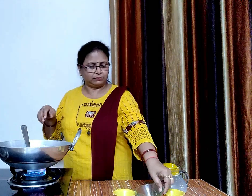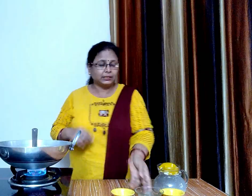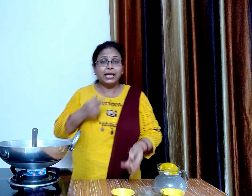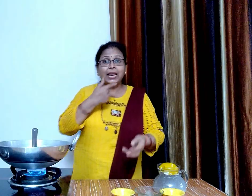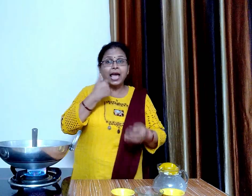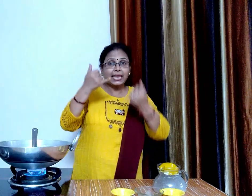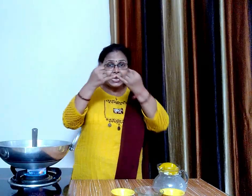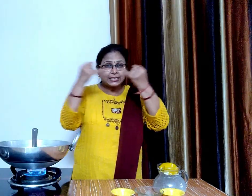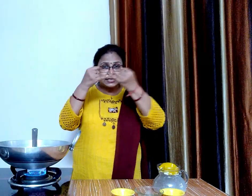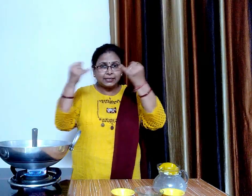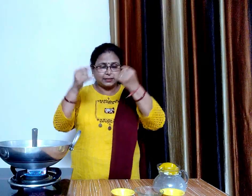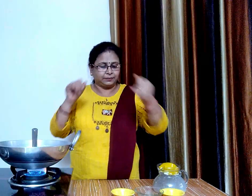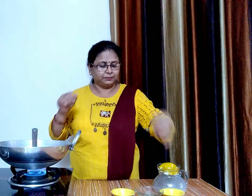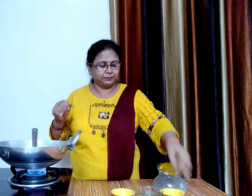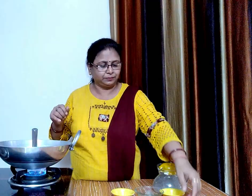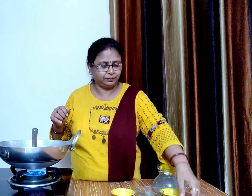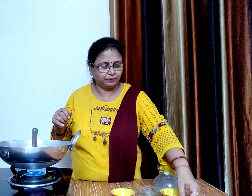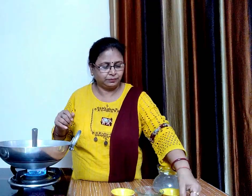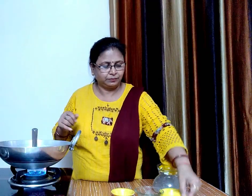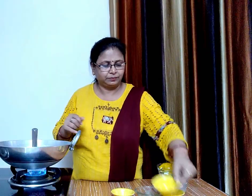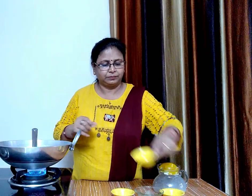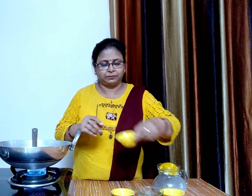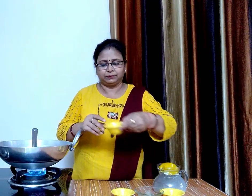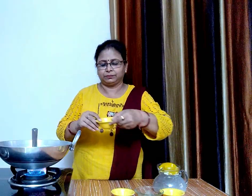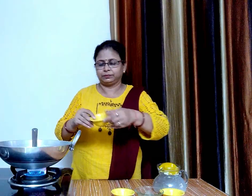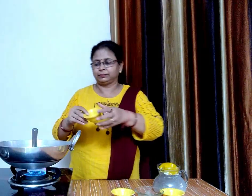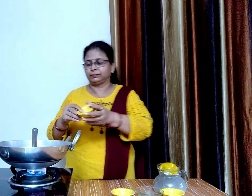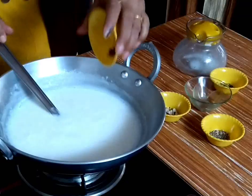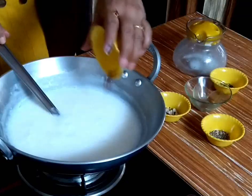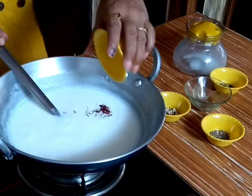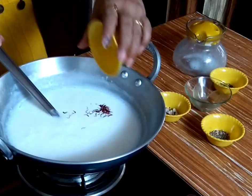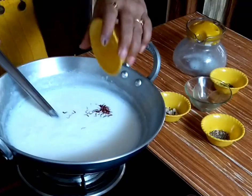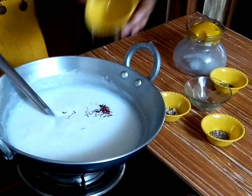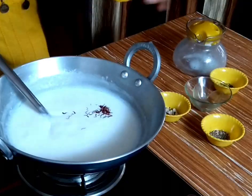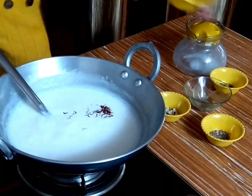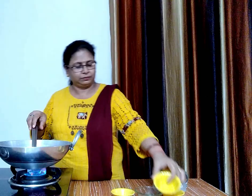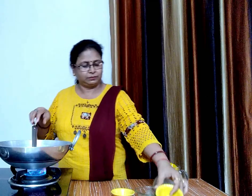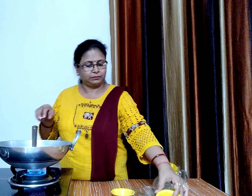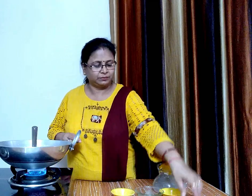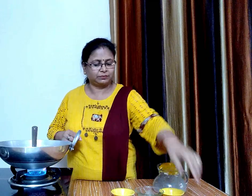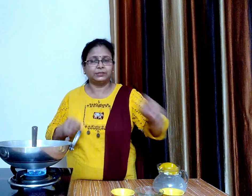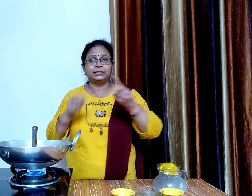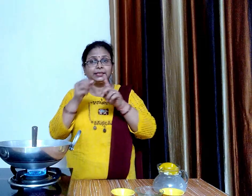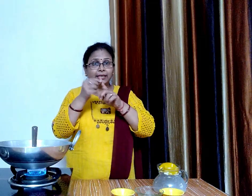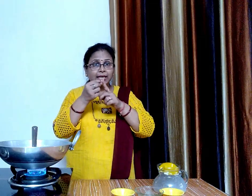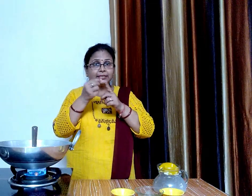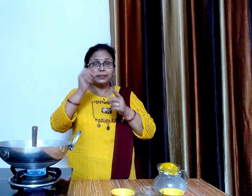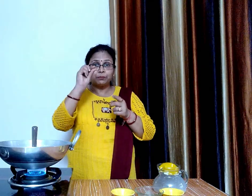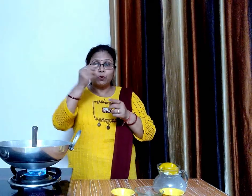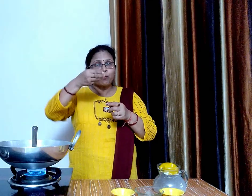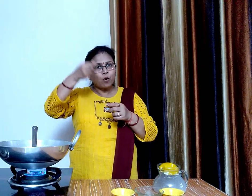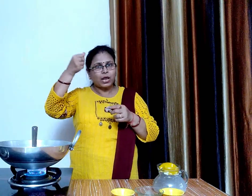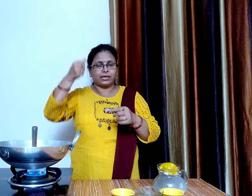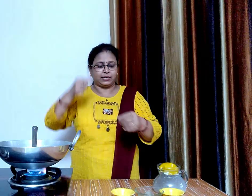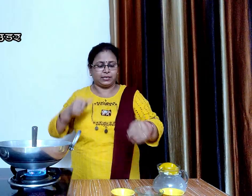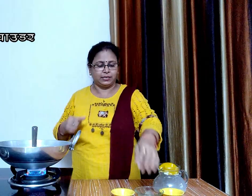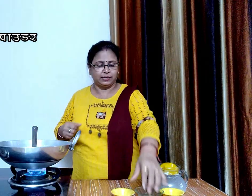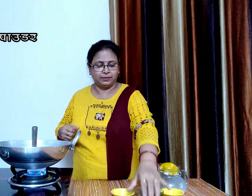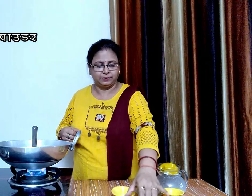दस से बारा केसर के रे से आधा चमच इलाइची